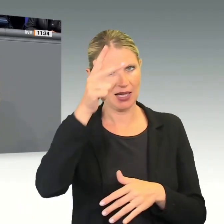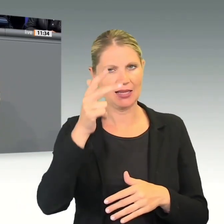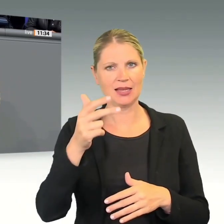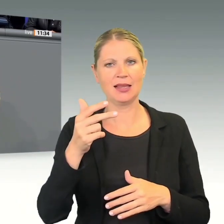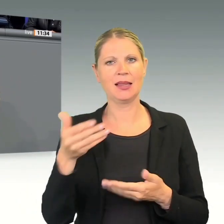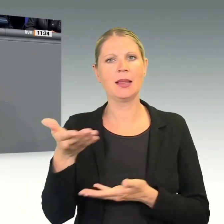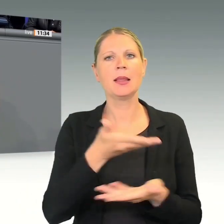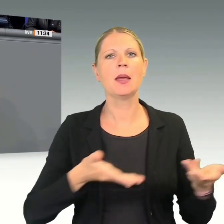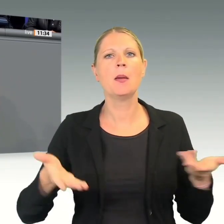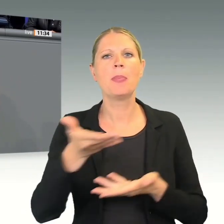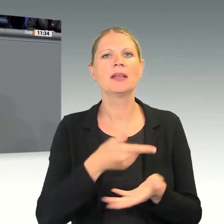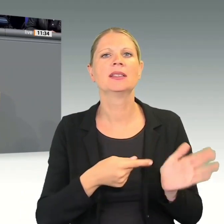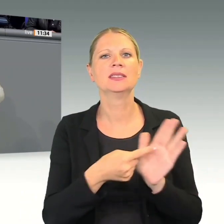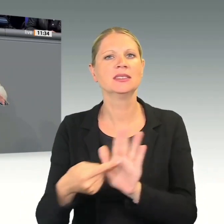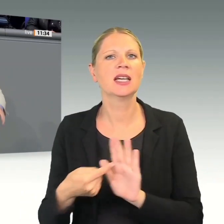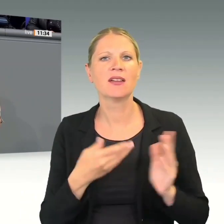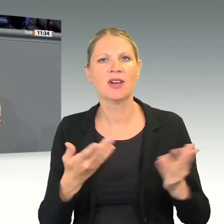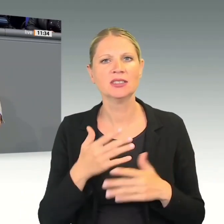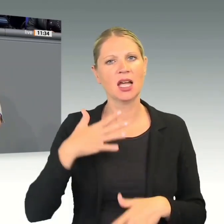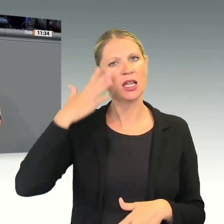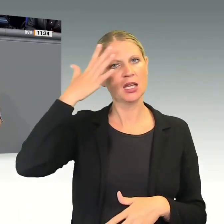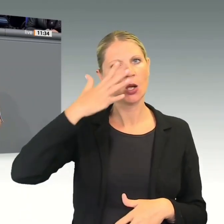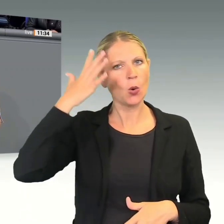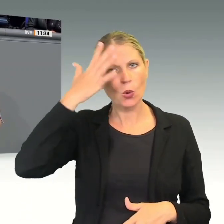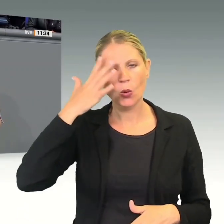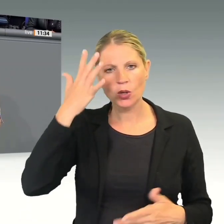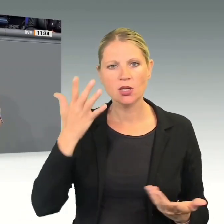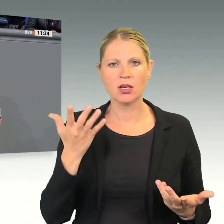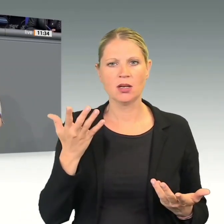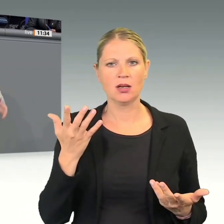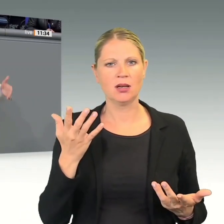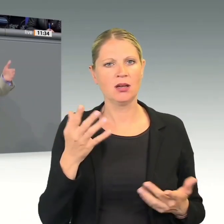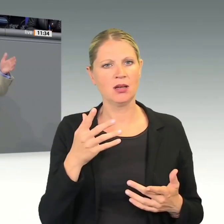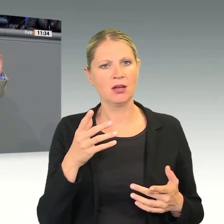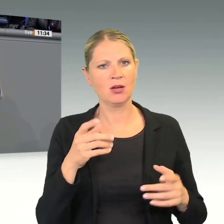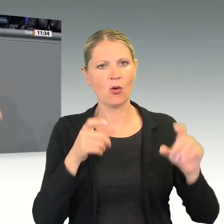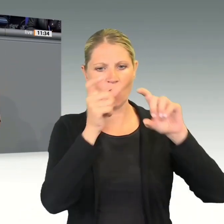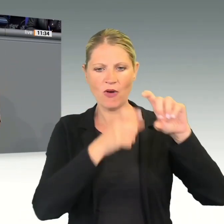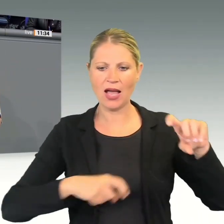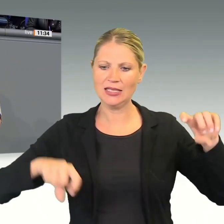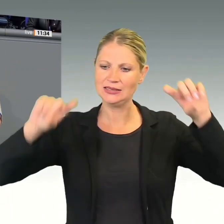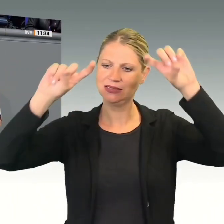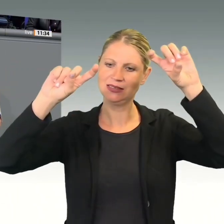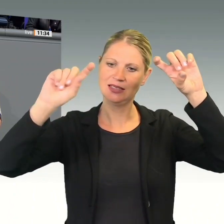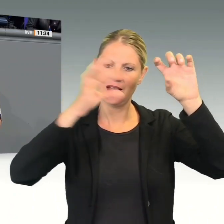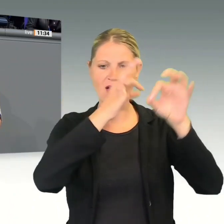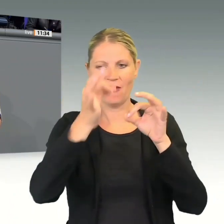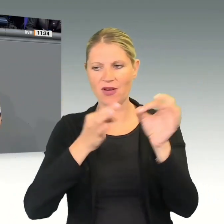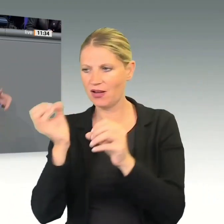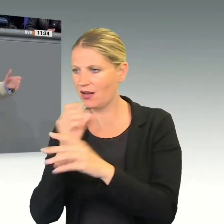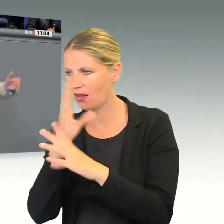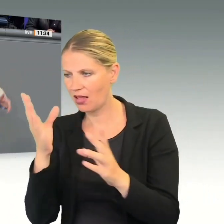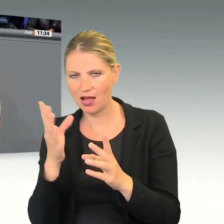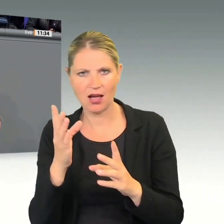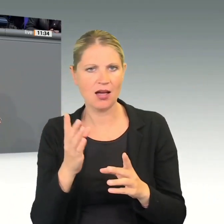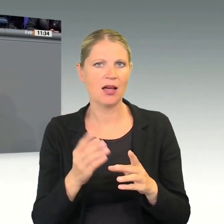dass in der Theorie die Hufeisenfrage ist wieder klar beantwortet. Mit unterschiedlichen Argumenten lehnt die